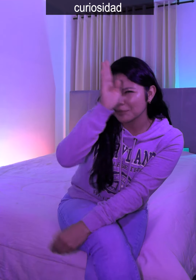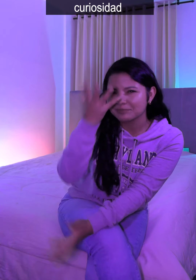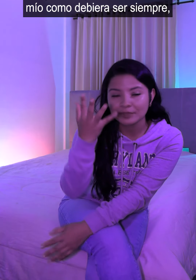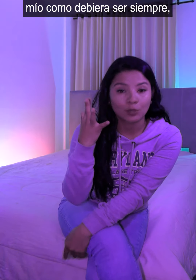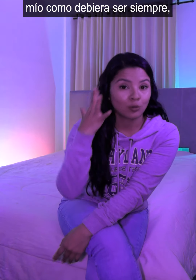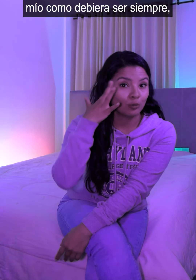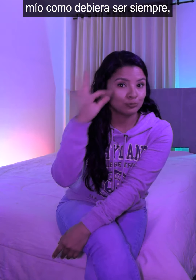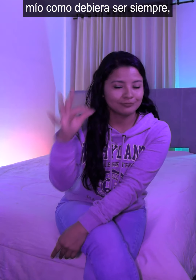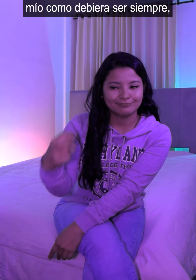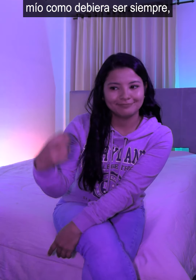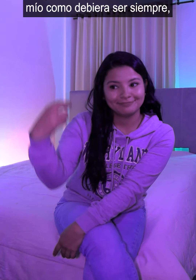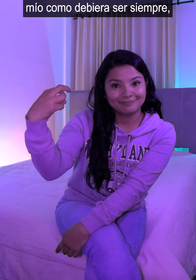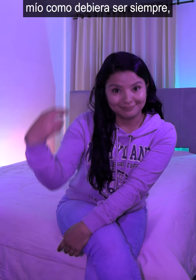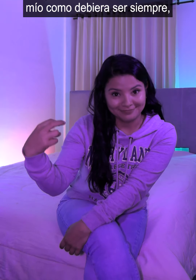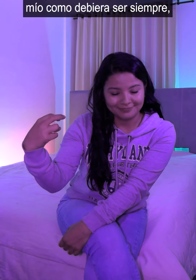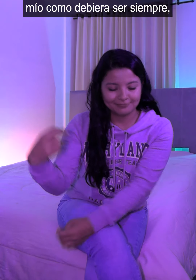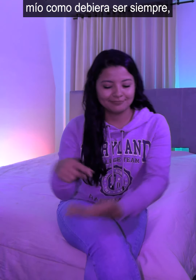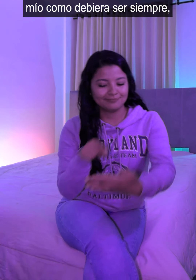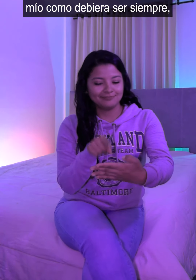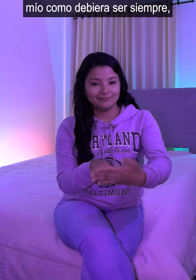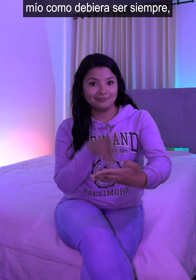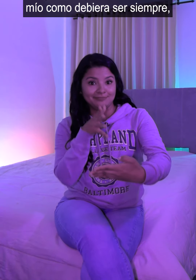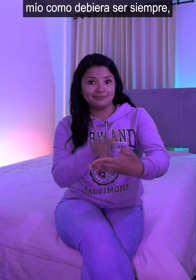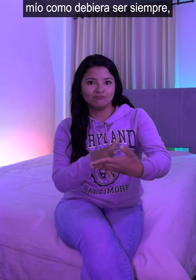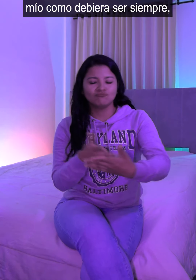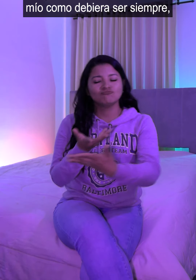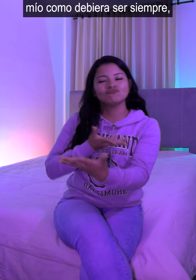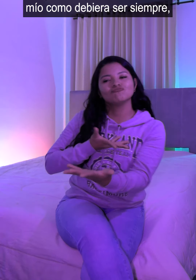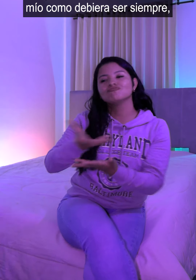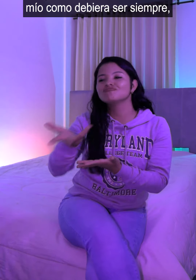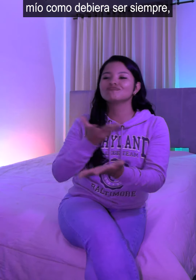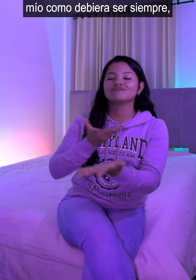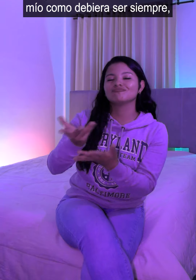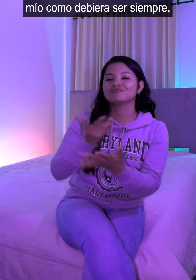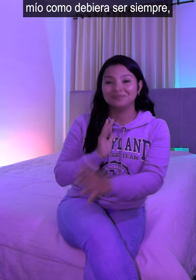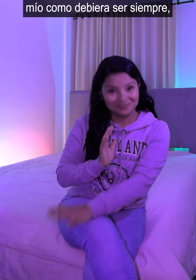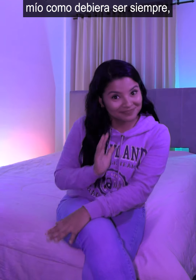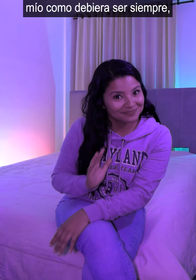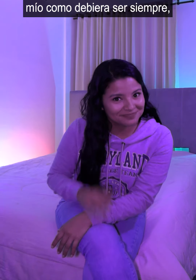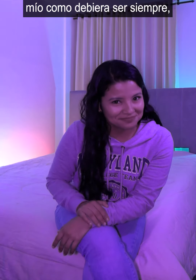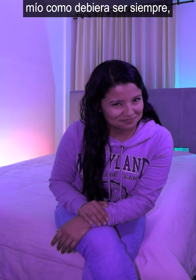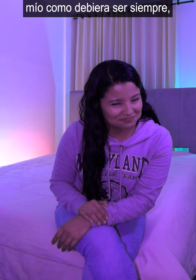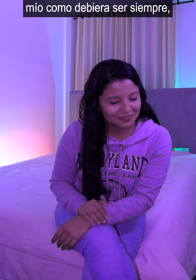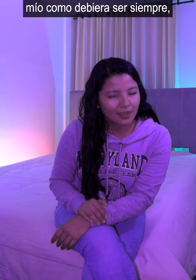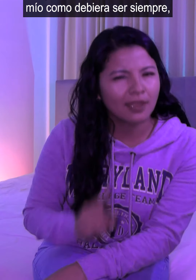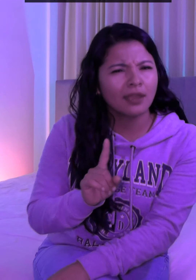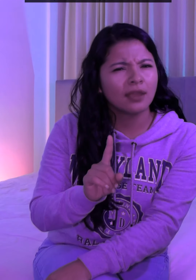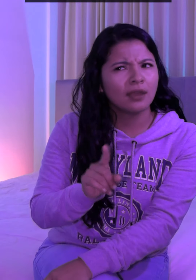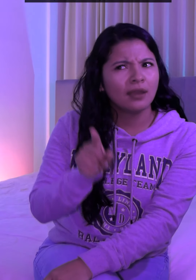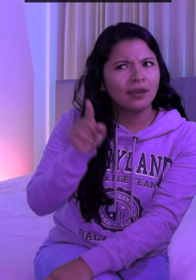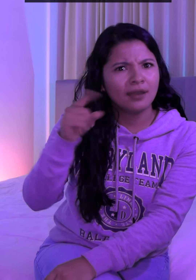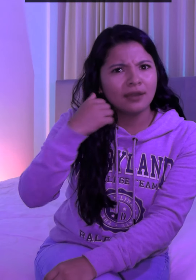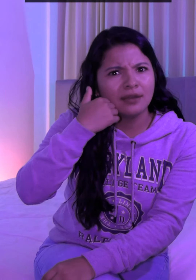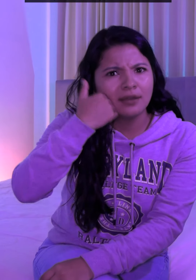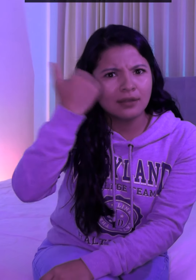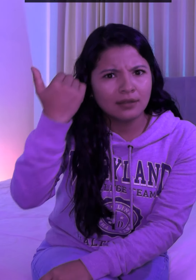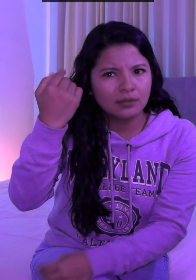curiosidad y no se quedó al frente mío como debiera ser siempre. Sino que se empezó a acercar